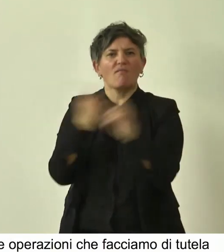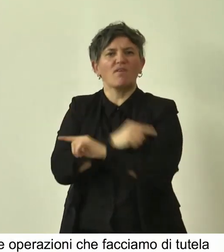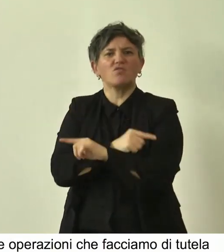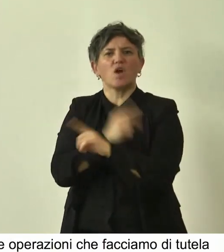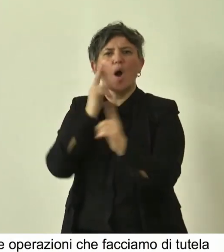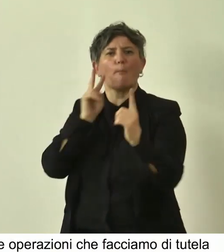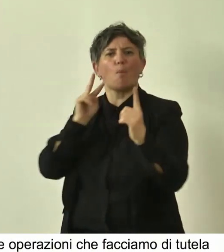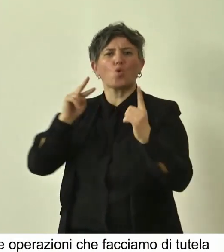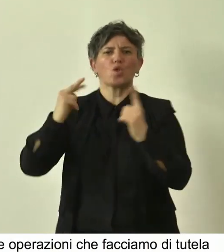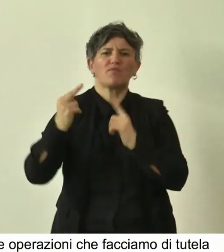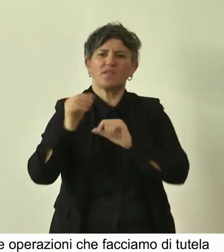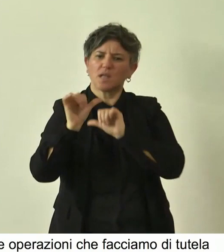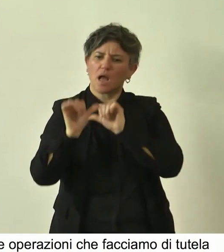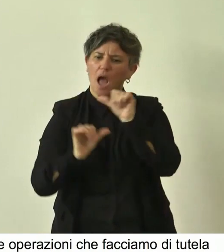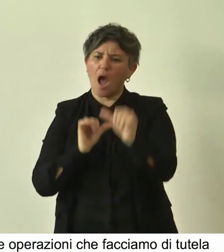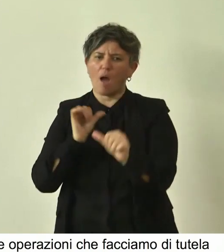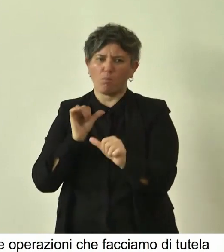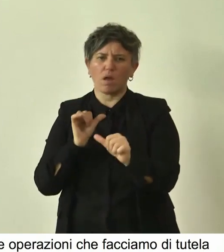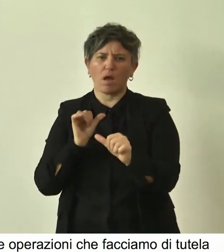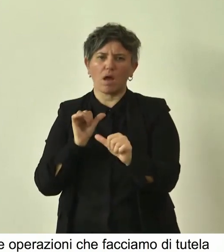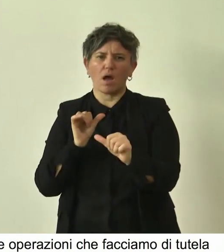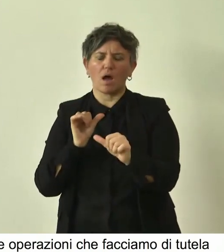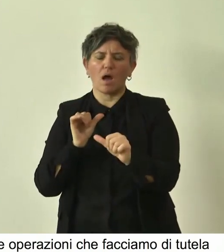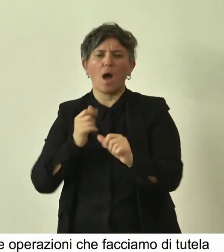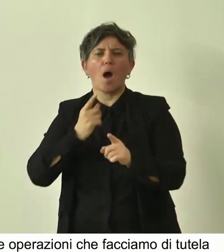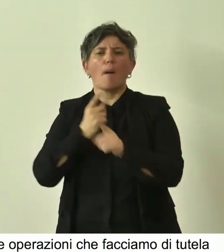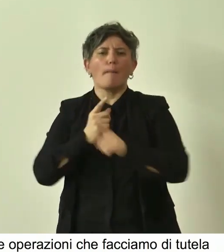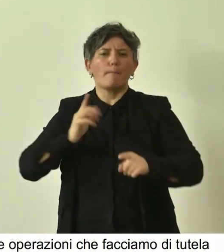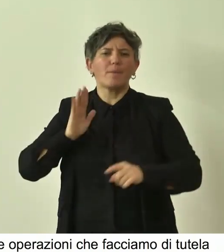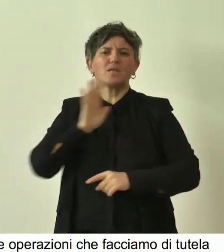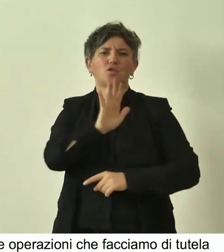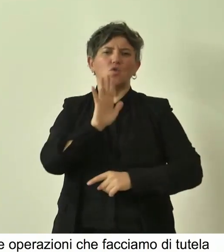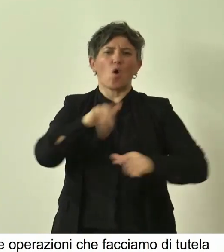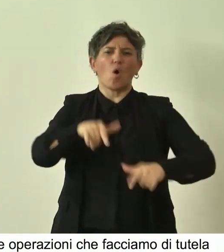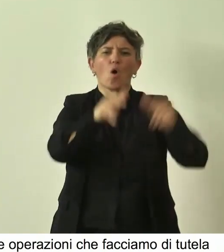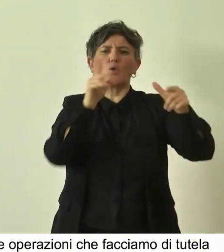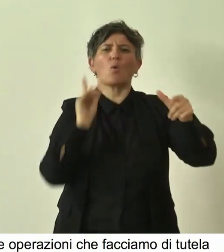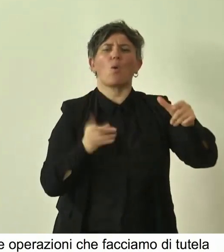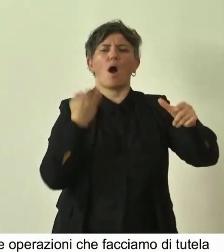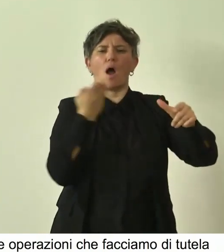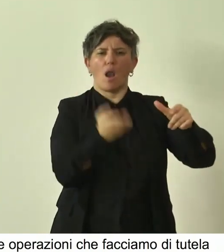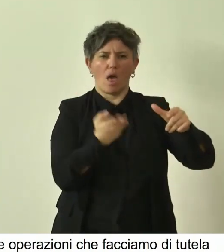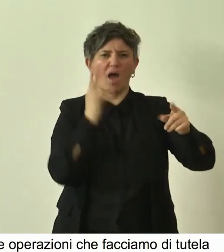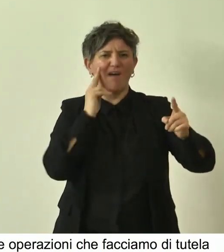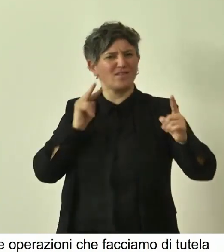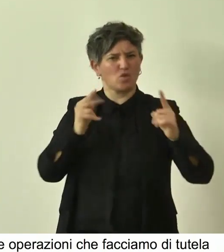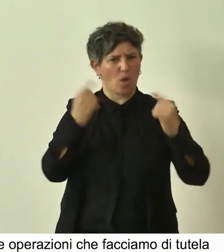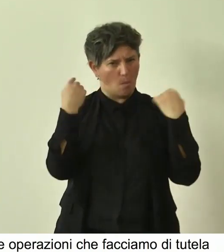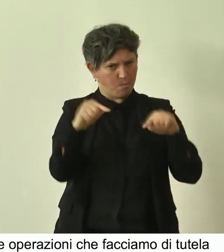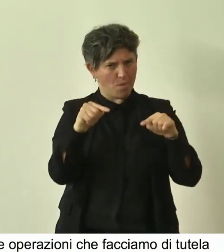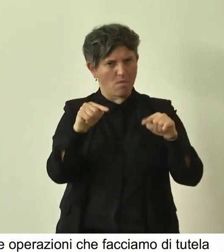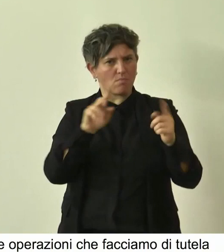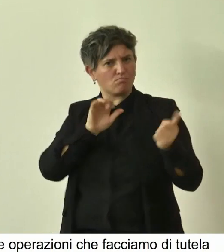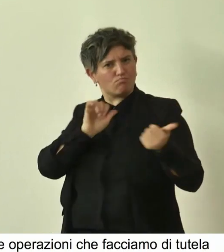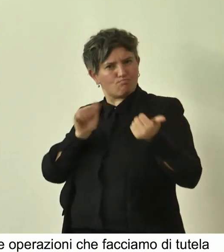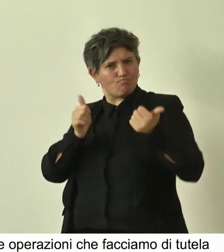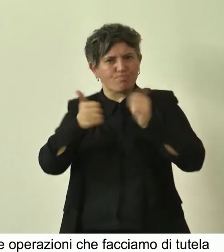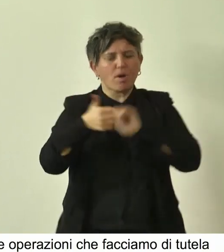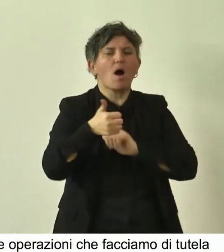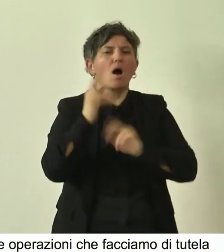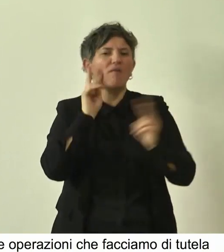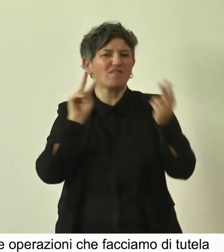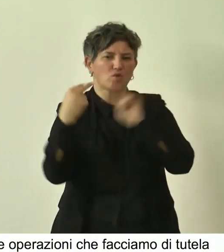il punto di vista e guardiamo in funzione di quello che è l'albero e quindi l'interesse dell'albero, è importante